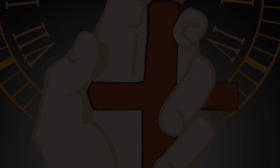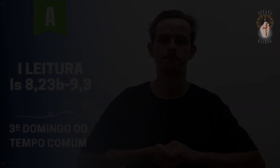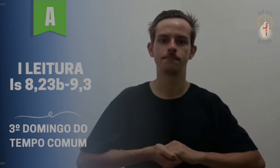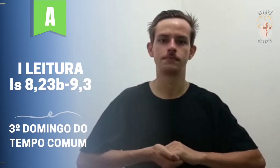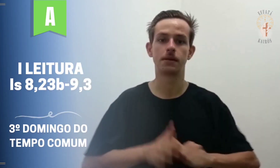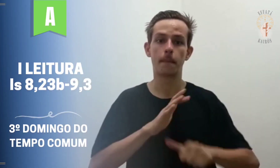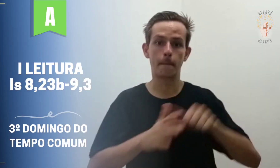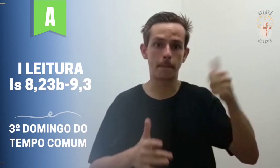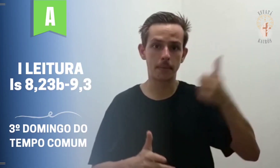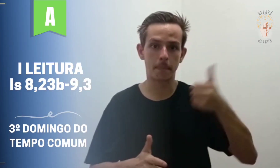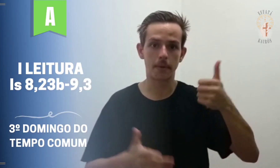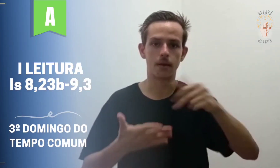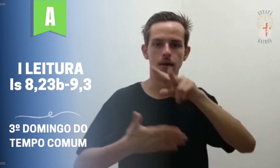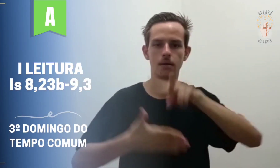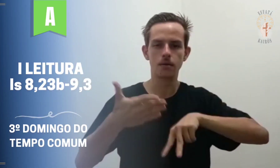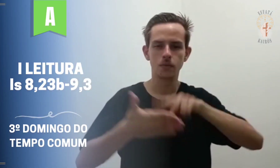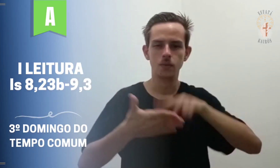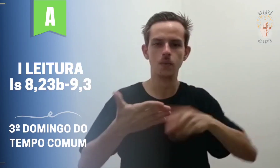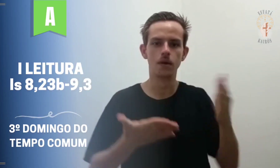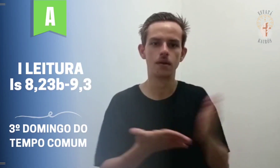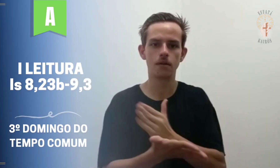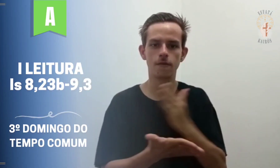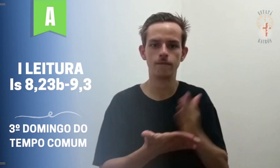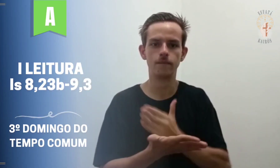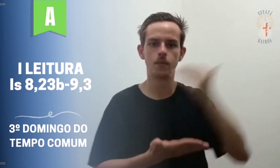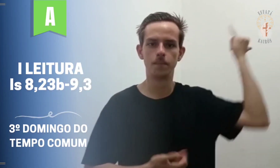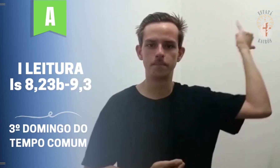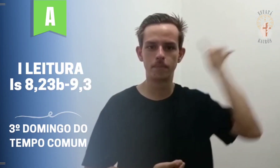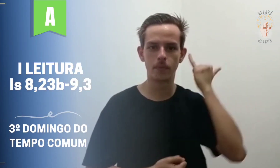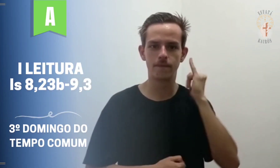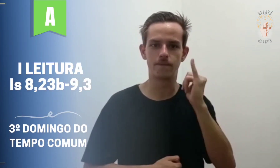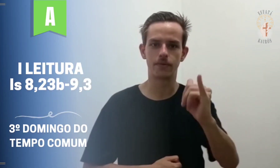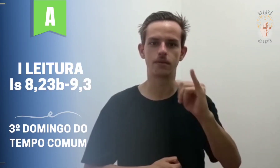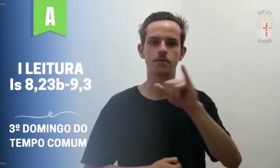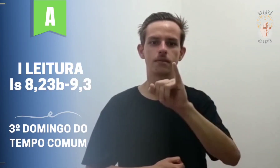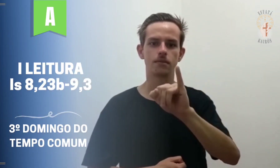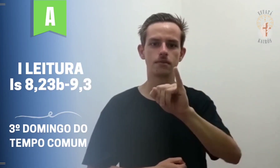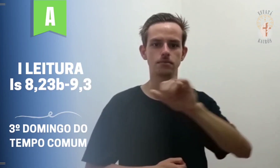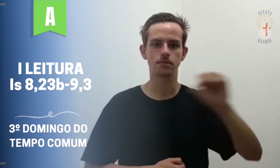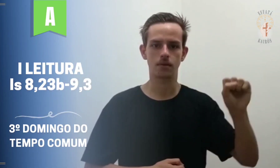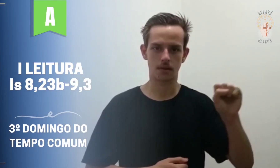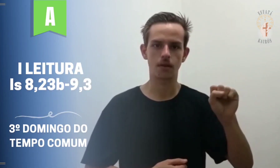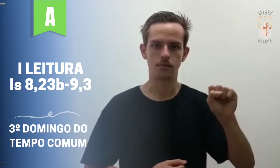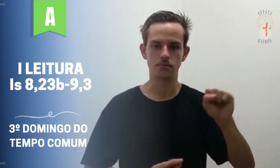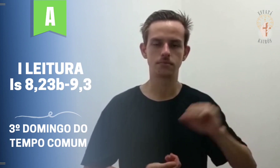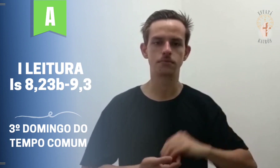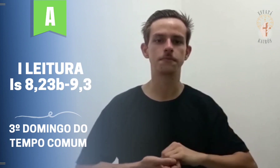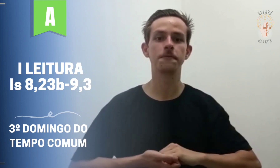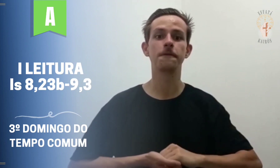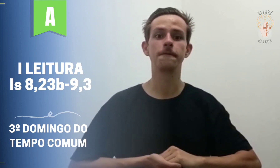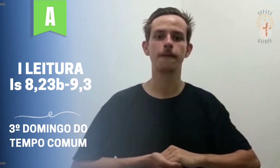Primeira leitura, leitura do livro do profeta Isaías.